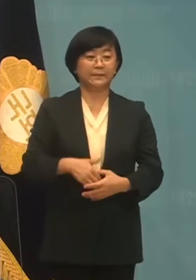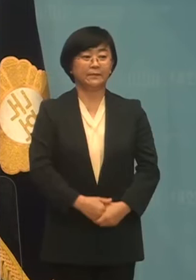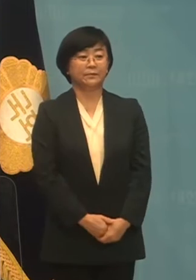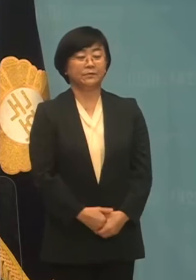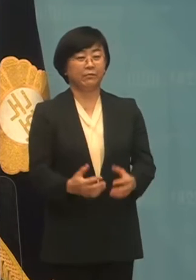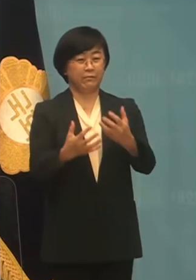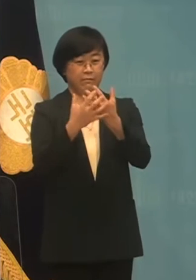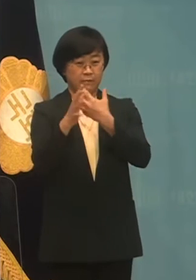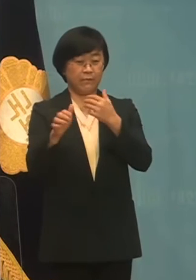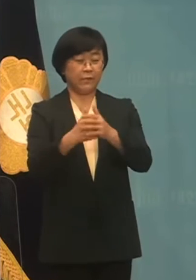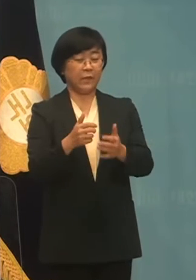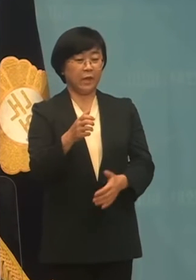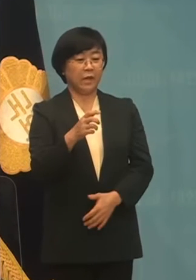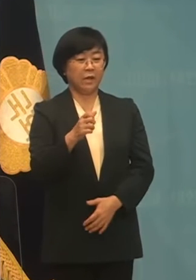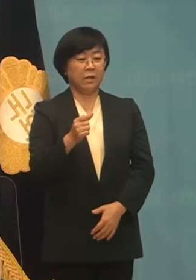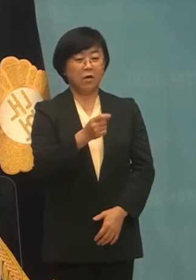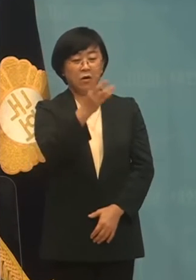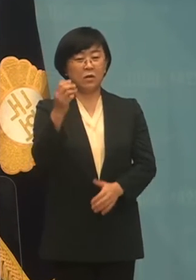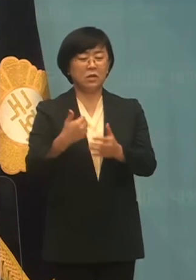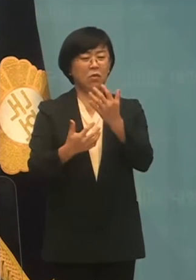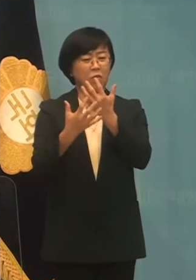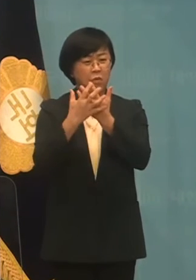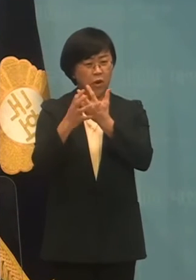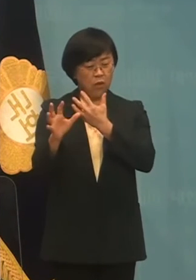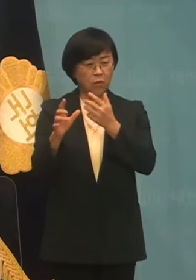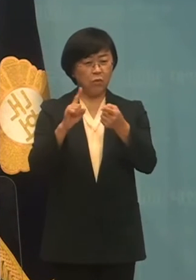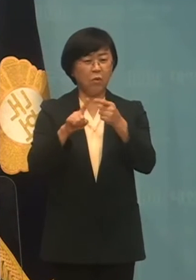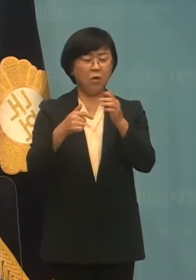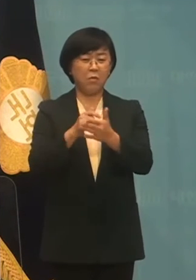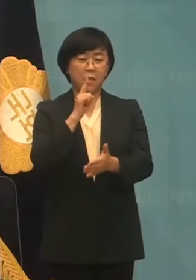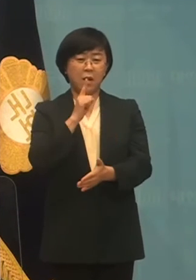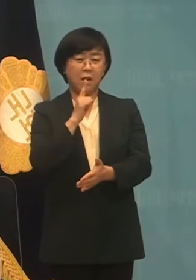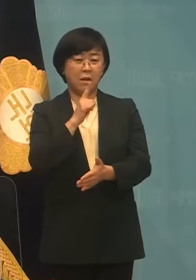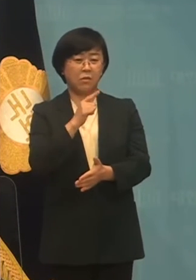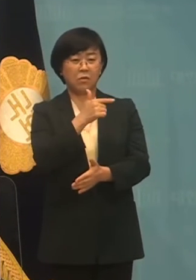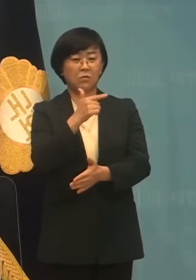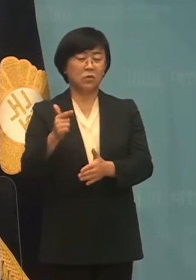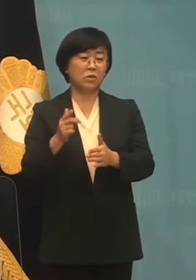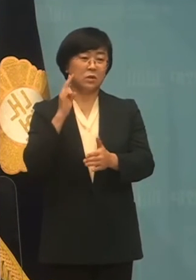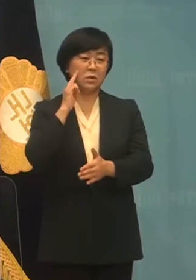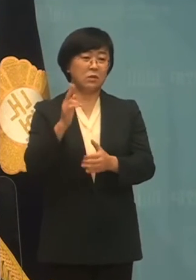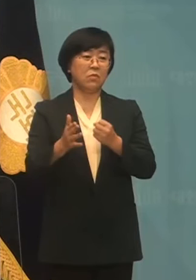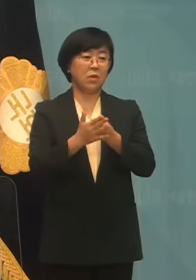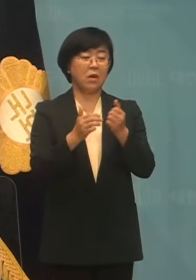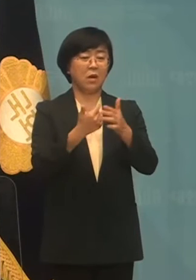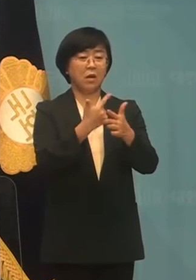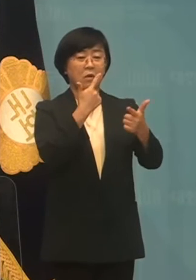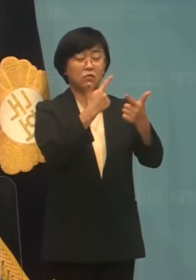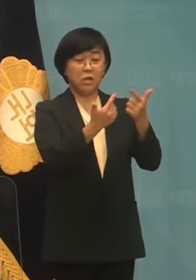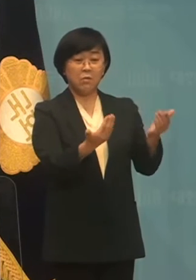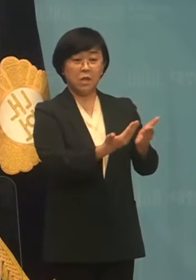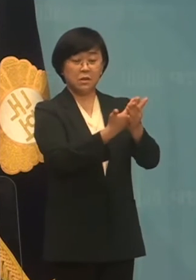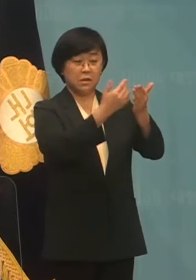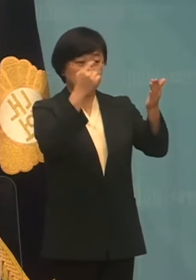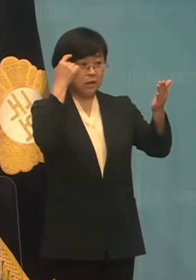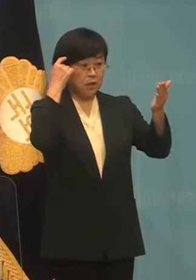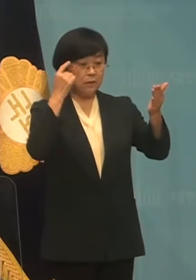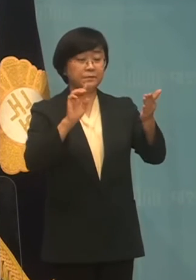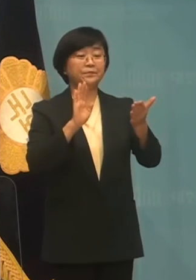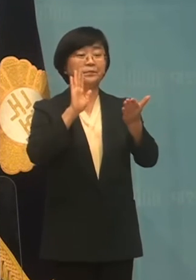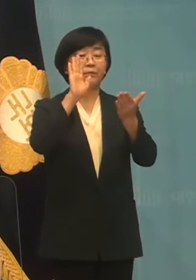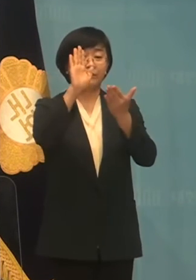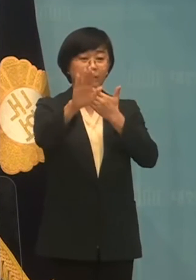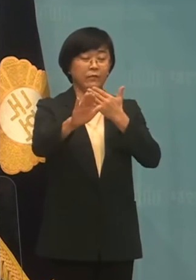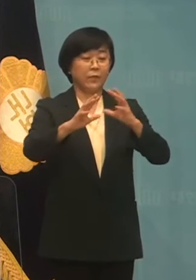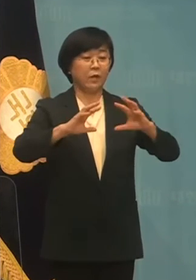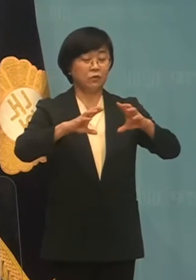국민의힘의 여론 왜곡 무리가 돌을 넘어졌습니다. 이재명 후보의 부산 발전에 대한 의지, 나아가